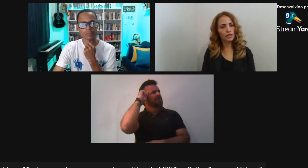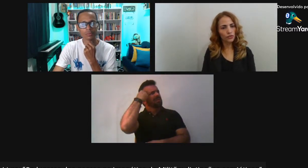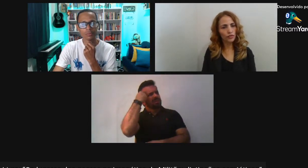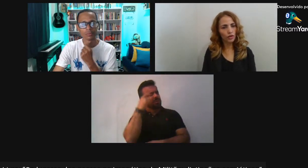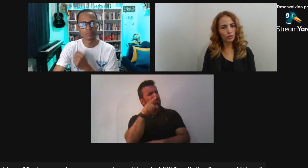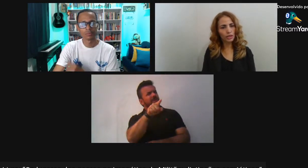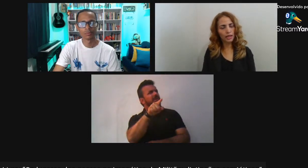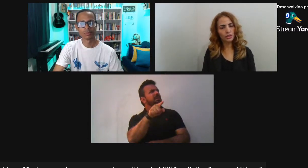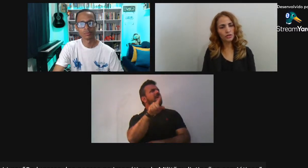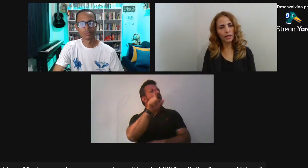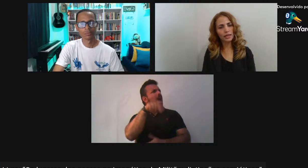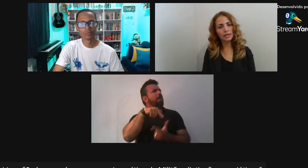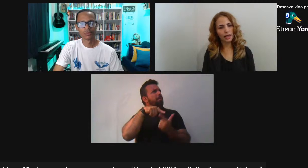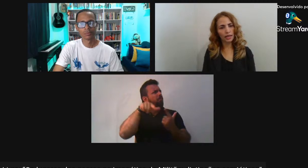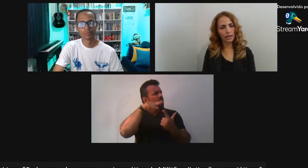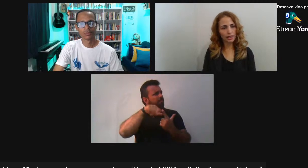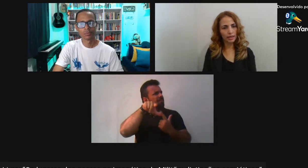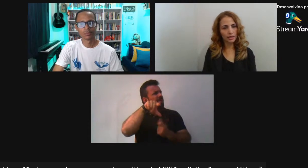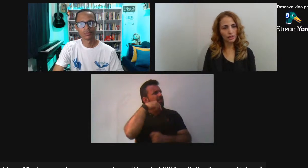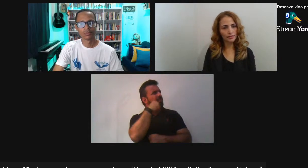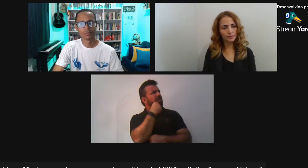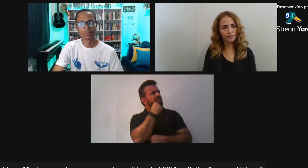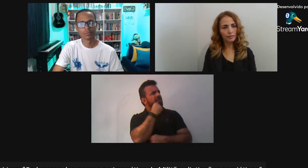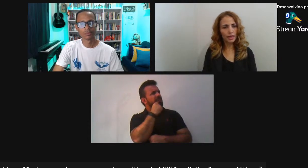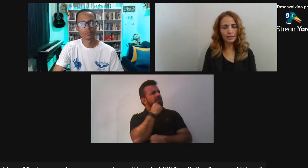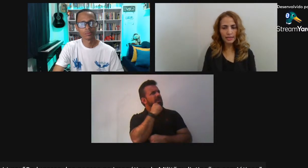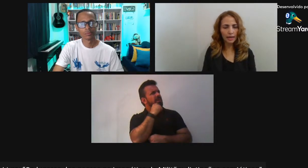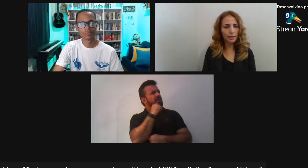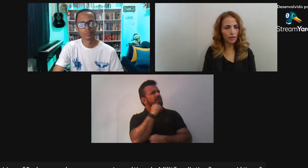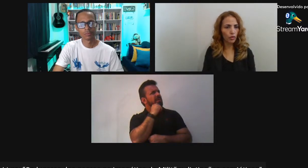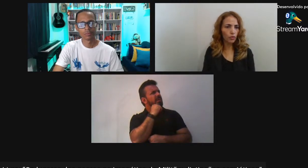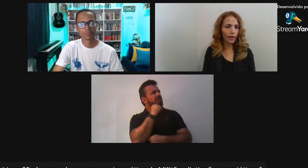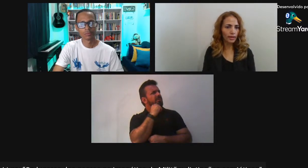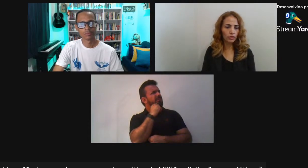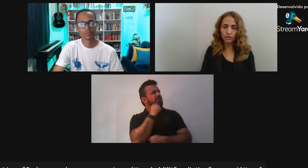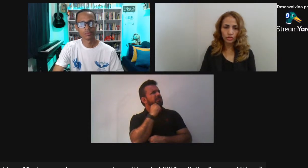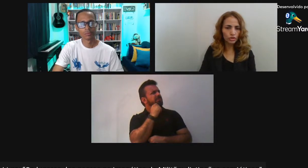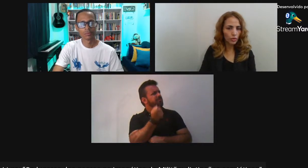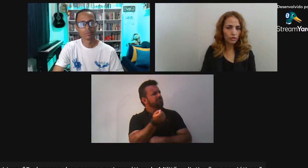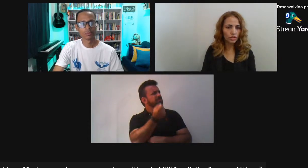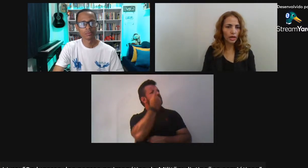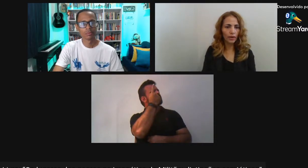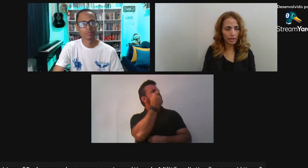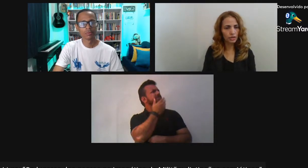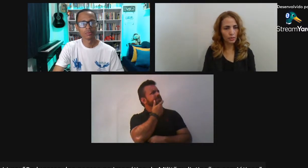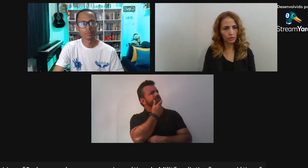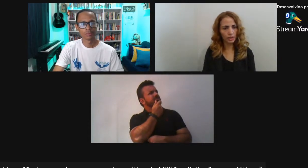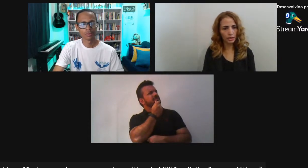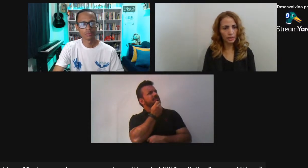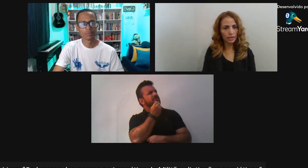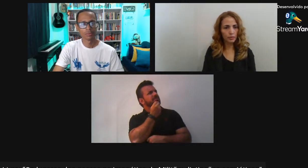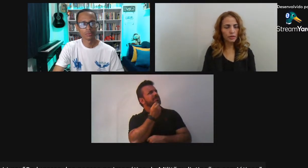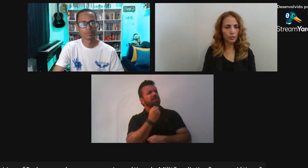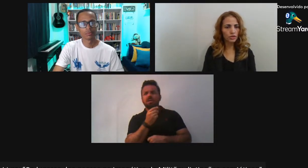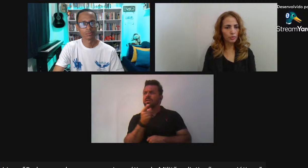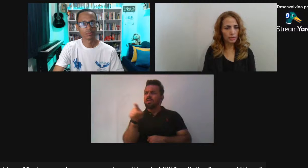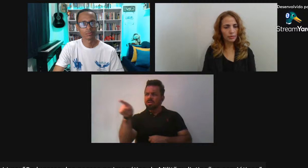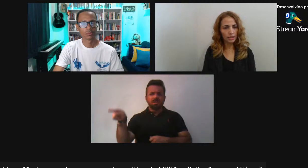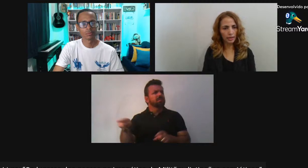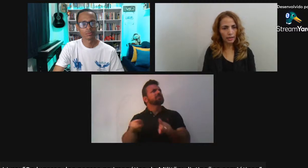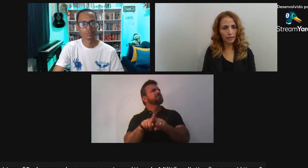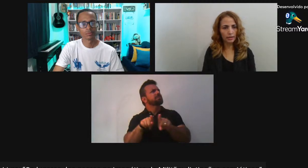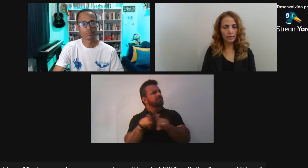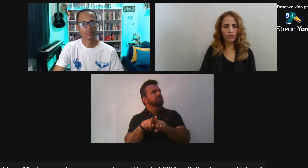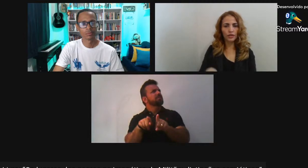negros Eles vivem em comunidade Eles conhecem aquela realidade Eles sabem como é De modo geral A grande maioria Especialmente da